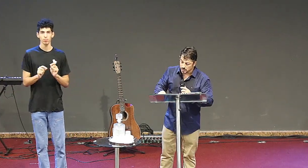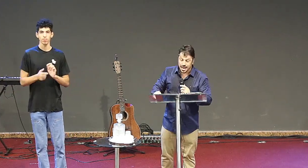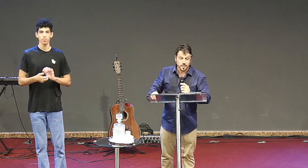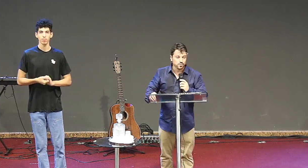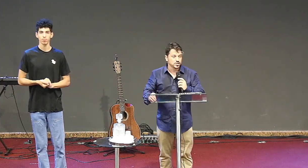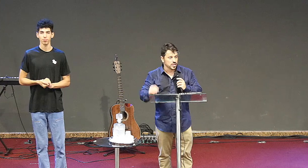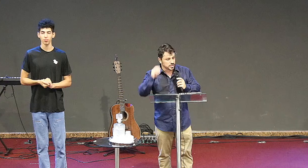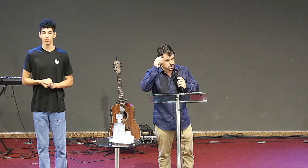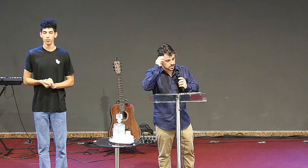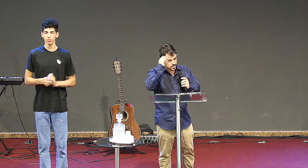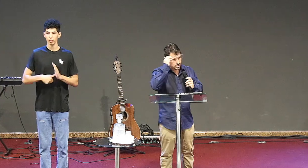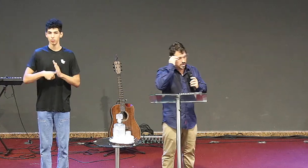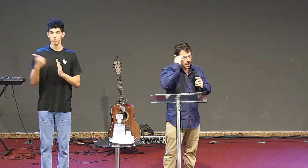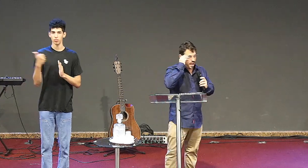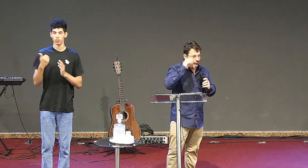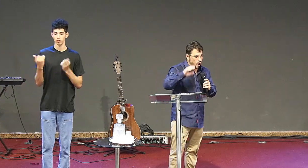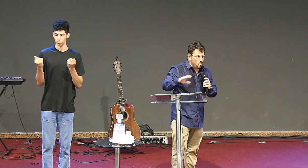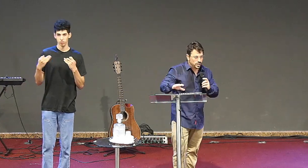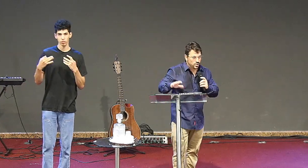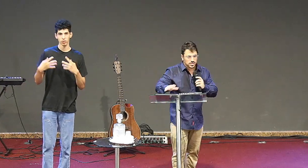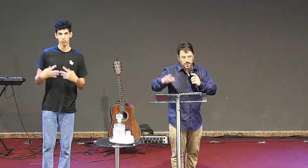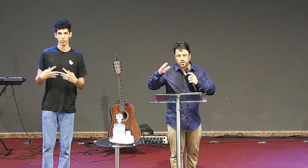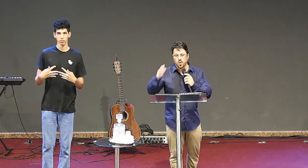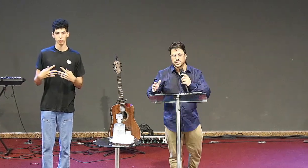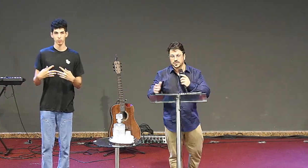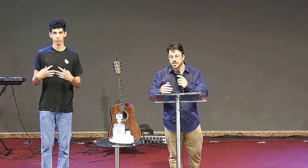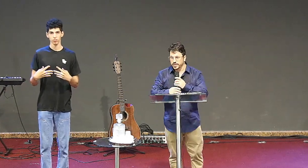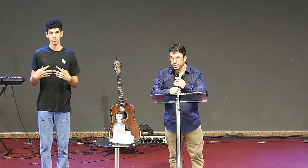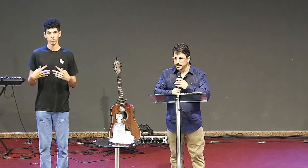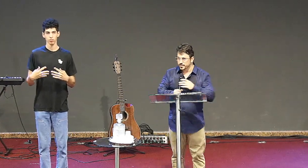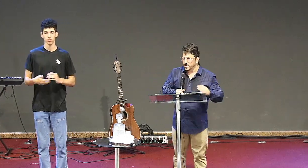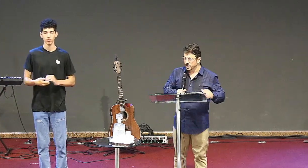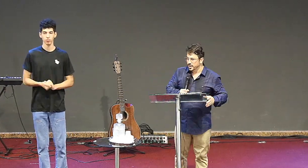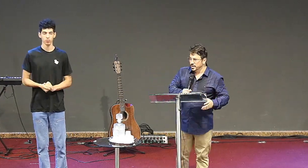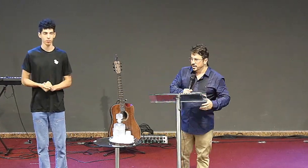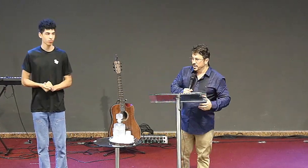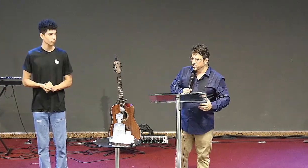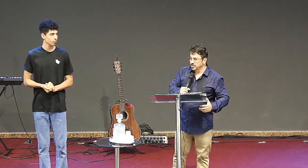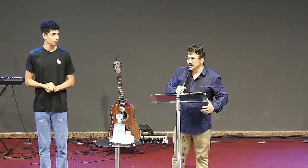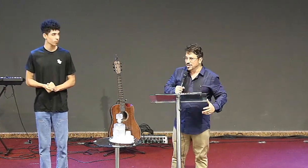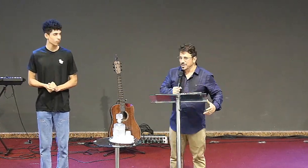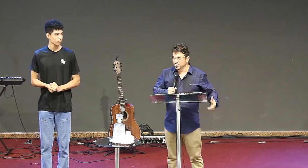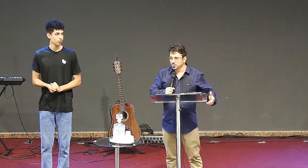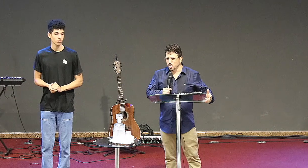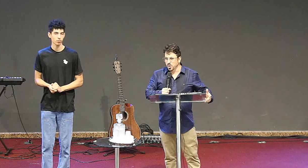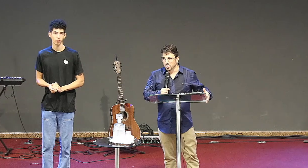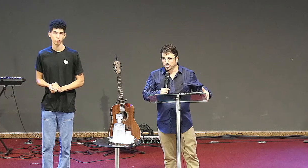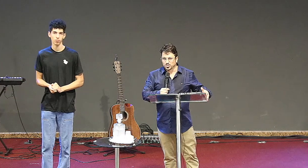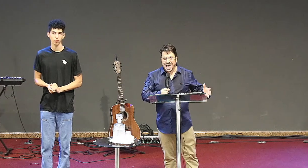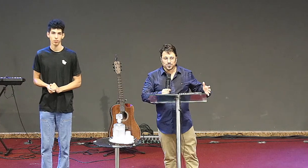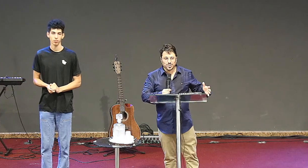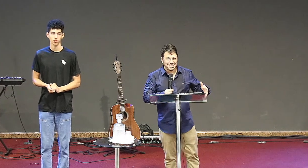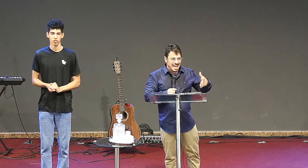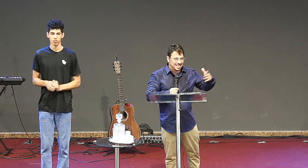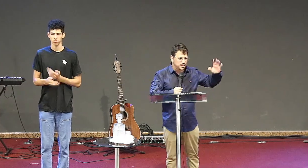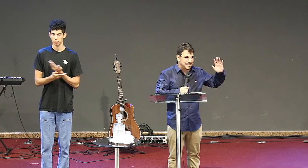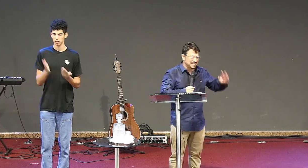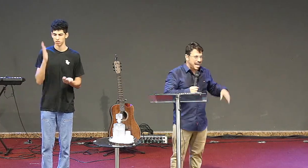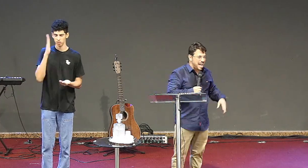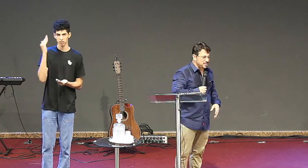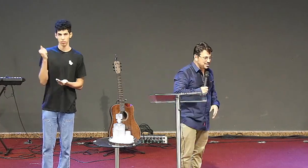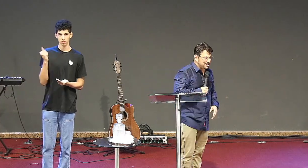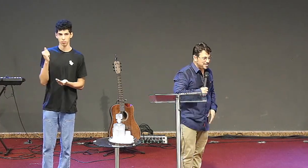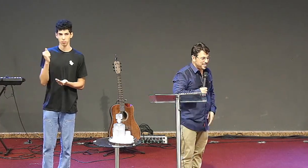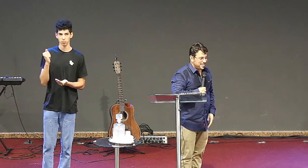explicar para vocês algo que nós estamos começando aqui. Vocês sabem que eu não sou muito dado a séries de